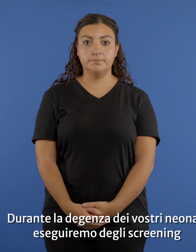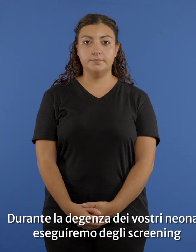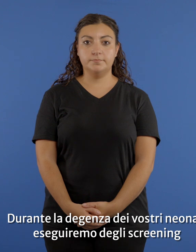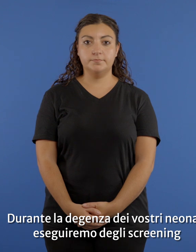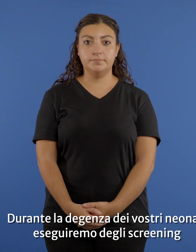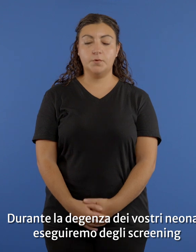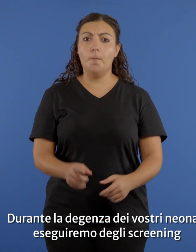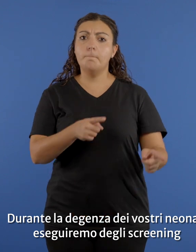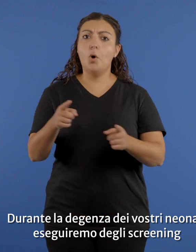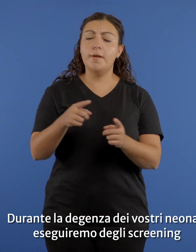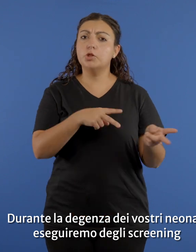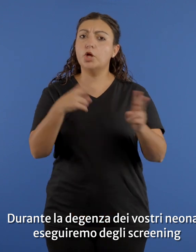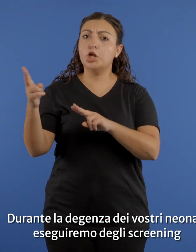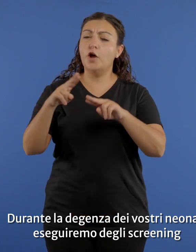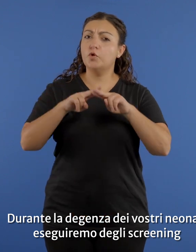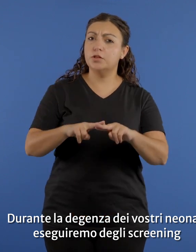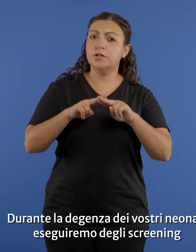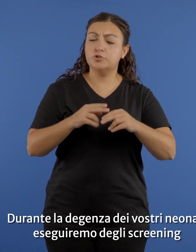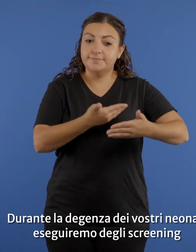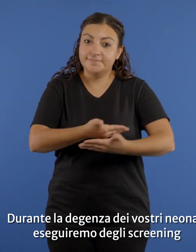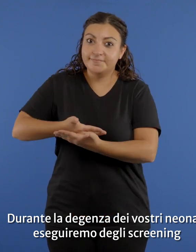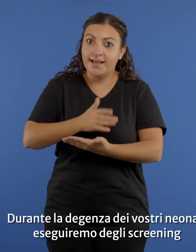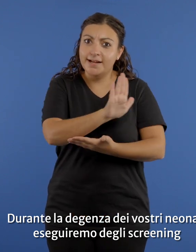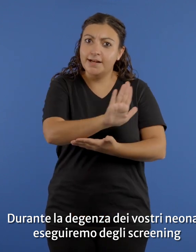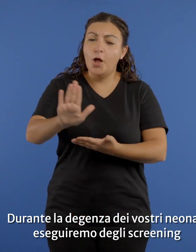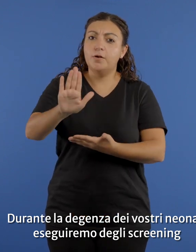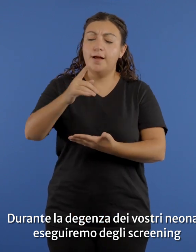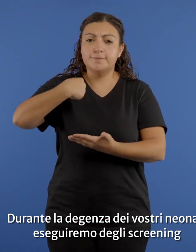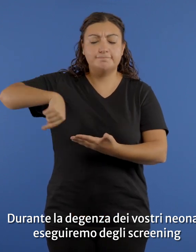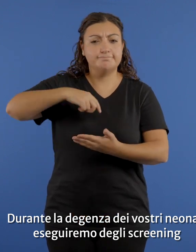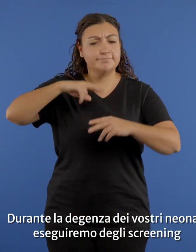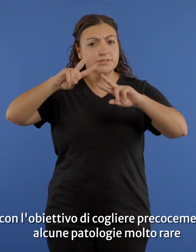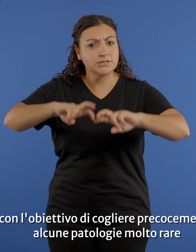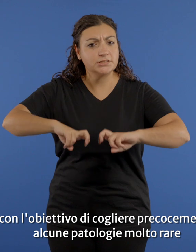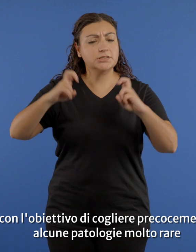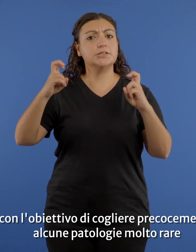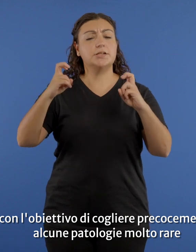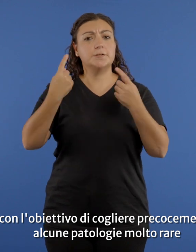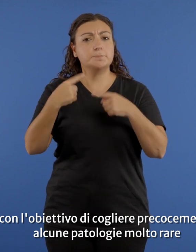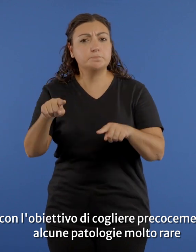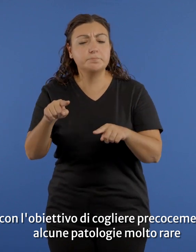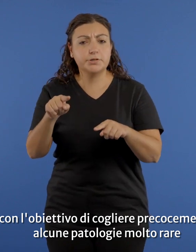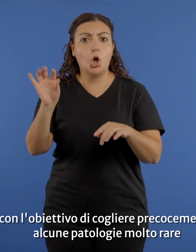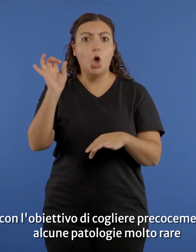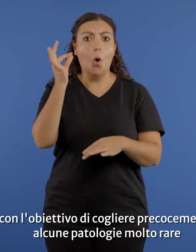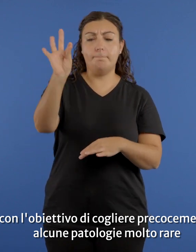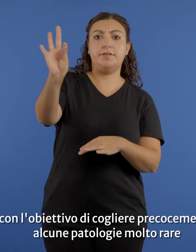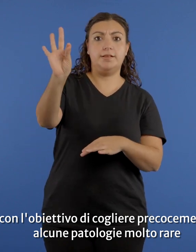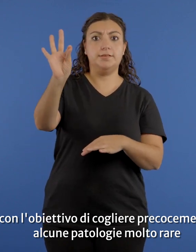Durante l'adegenza dei vostri neonati, eseguiremo degli screening con l'obiettivo di cogliere precocemente alcune